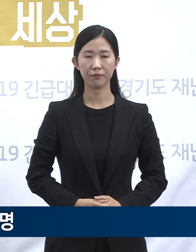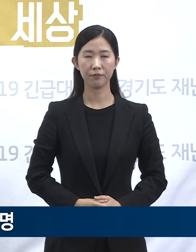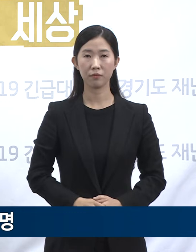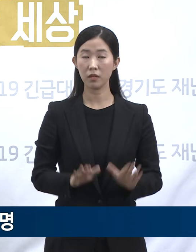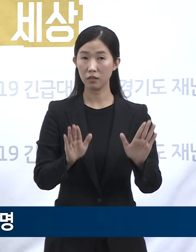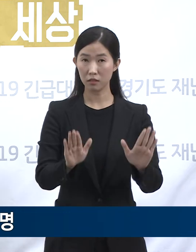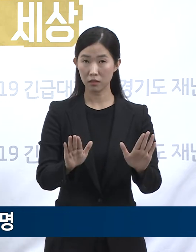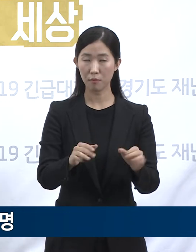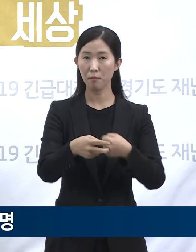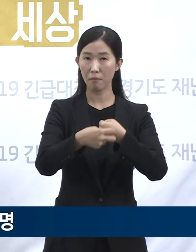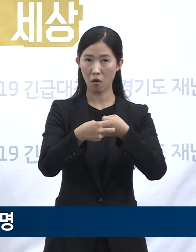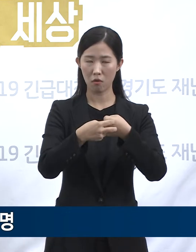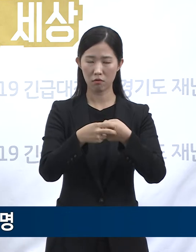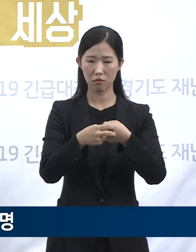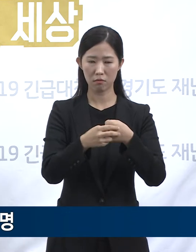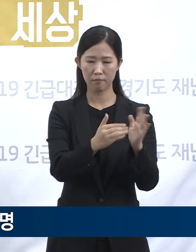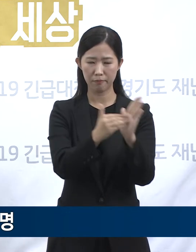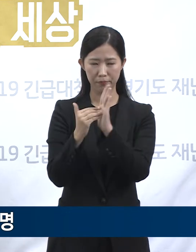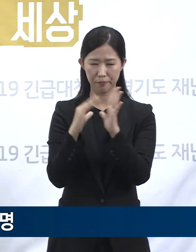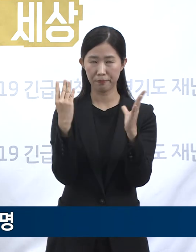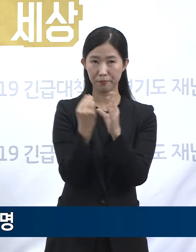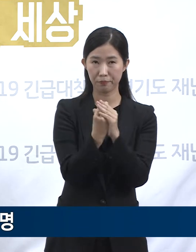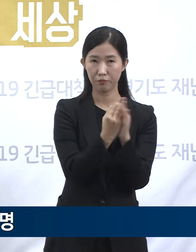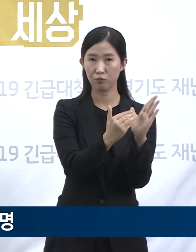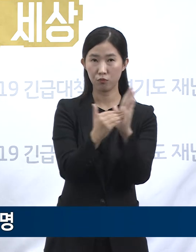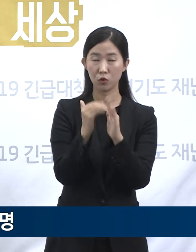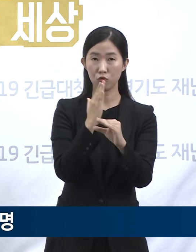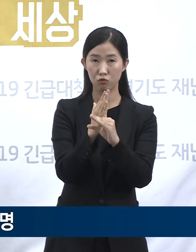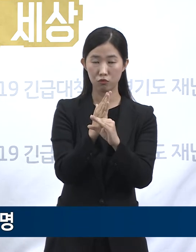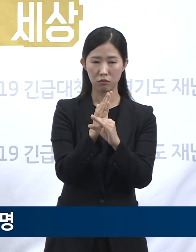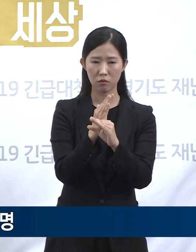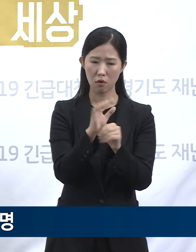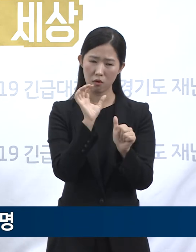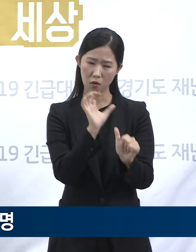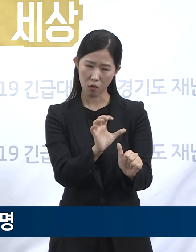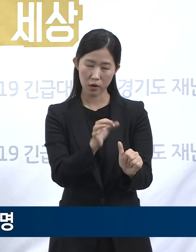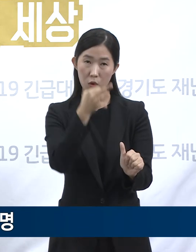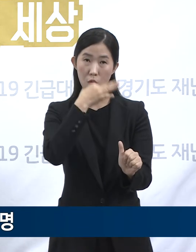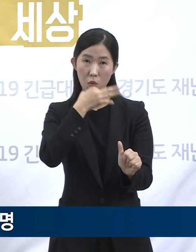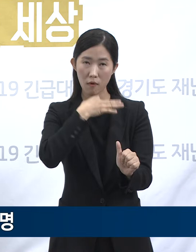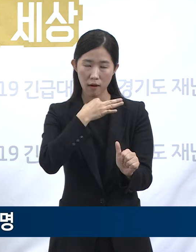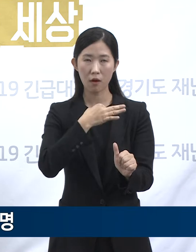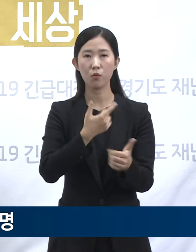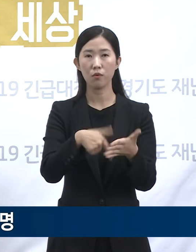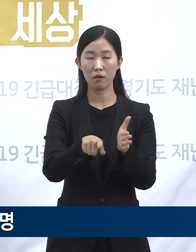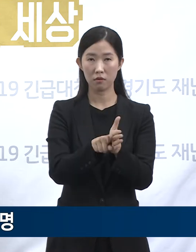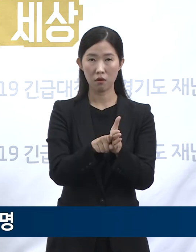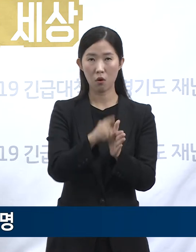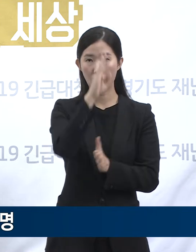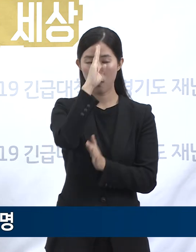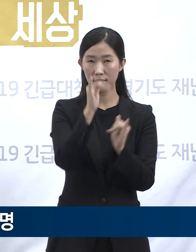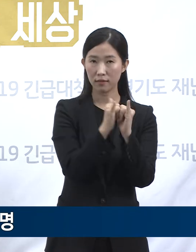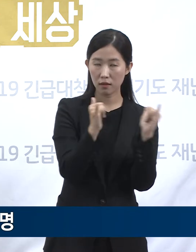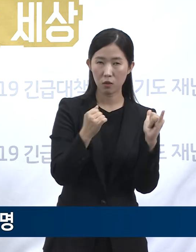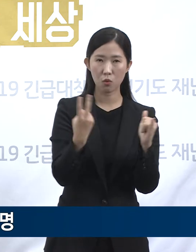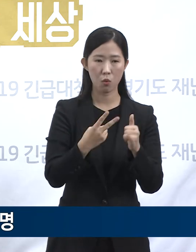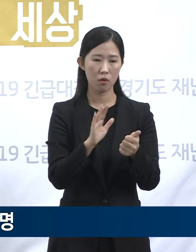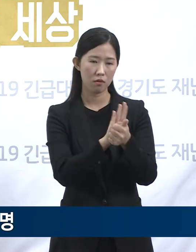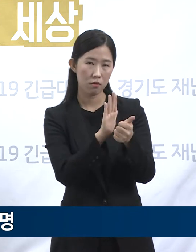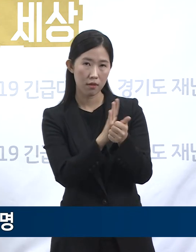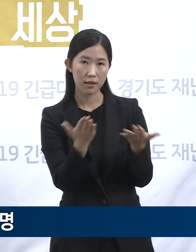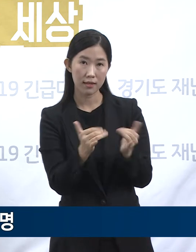현재 해당 병원은 코어트 격리하고 있고, 격리의 효과와 안전성을 높이기 위해 환자 및 간병인 일부를